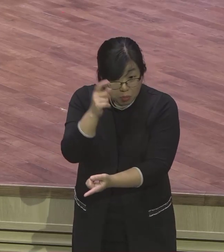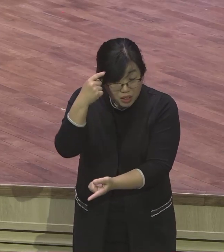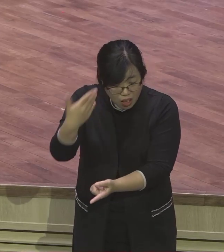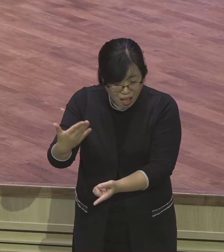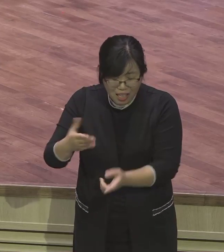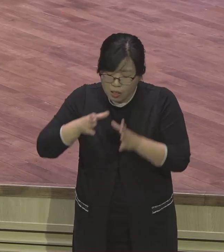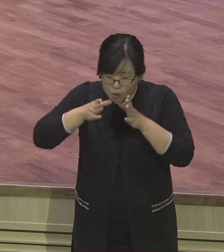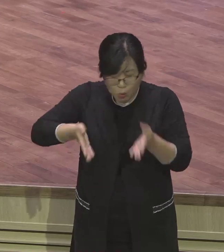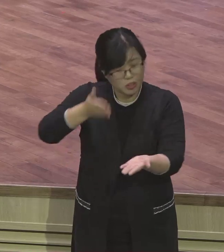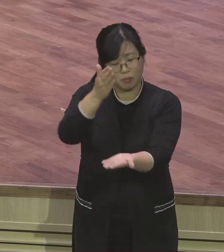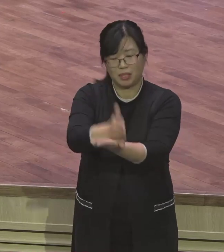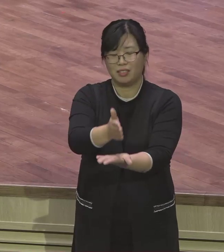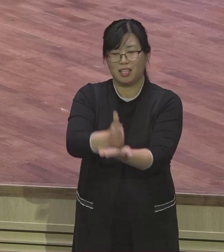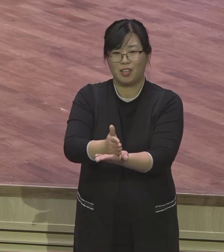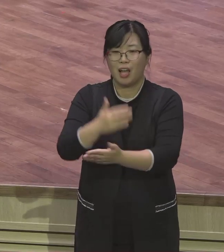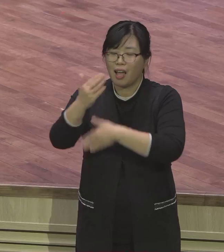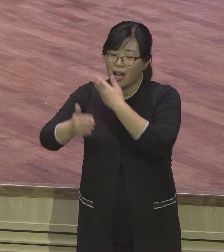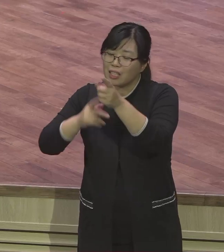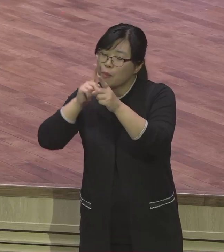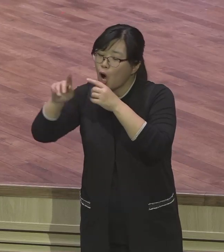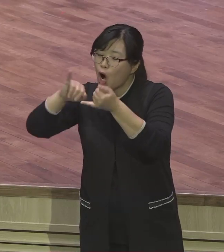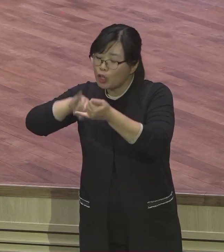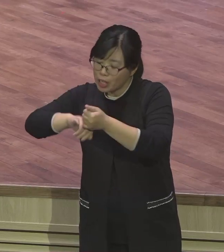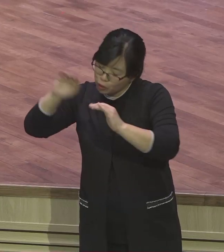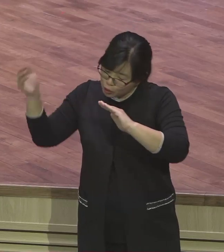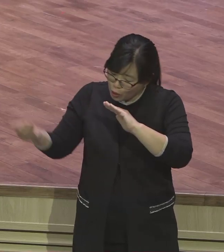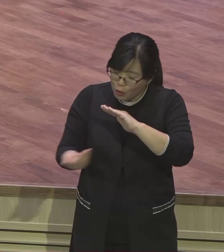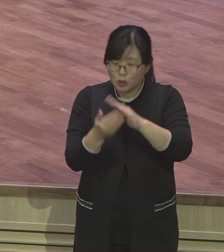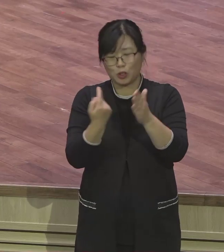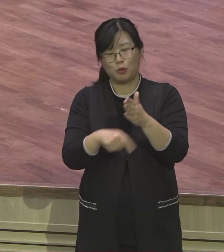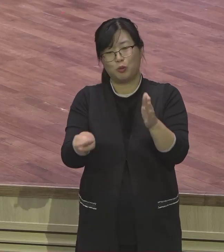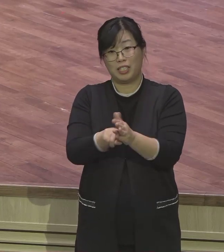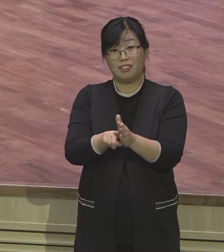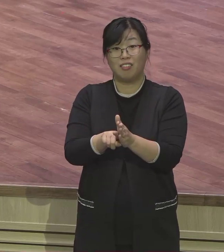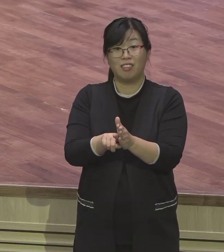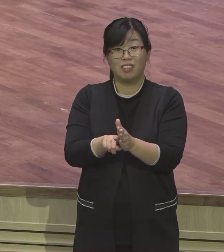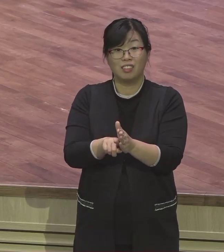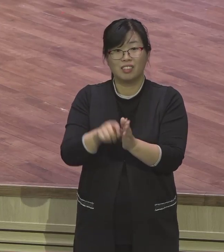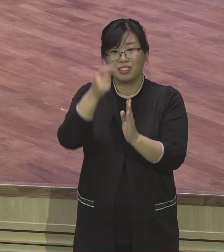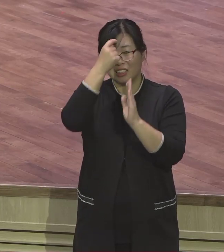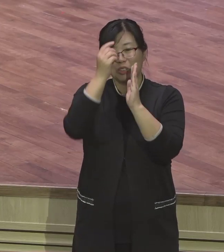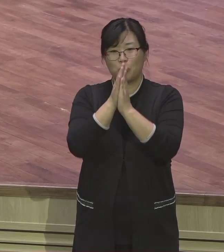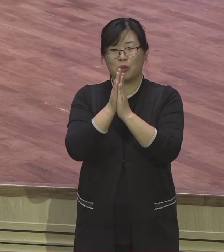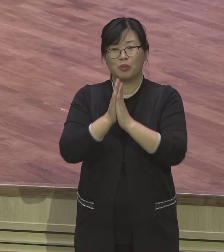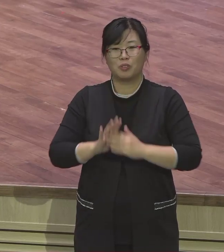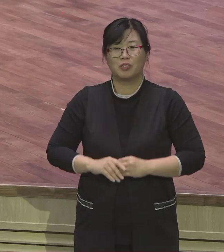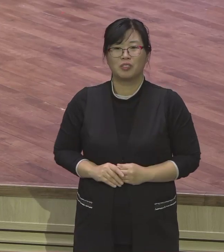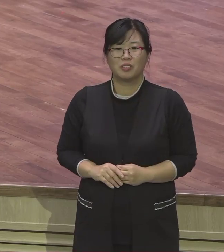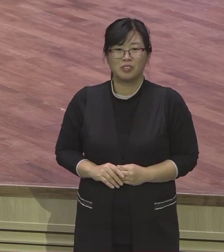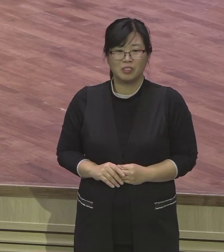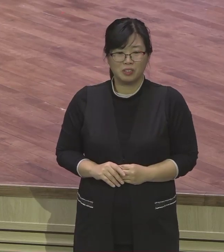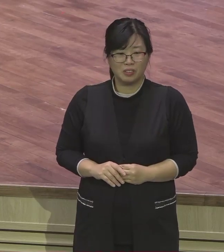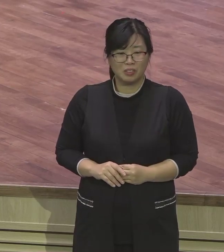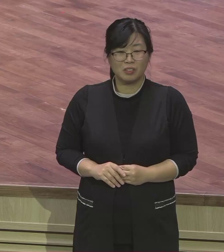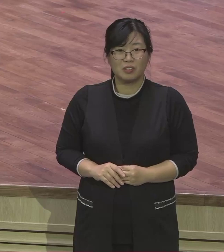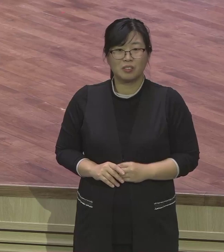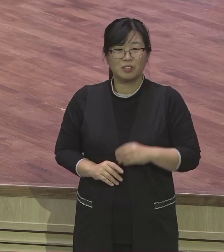은약의 흐름 속에 은약 성취를 위해서 밤에 암 수술을 받은 우리 권사님이 제가 통화를 하니까 얼마나 밝은지